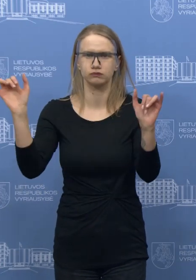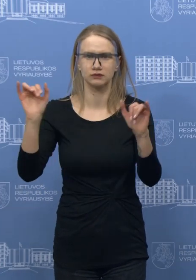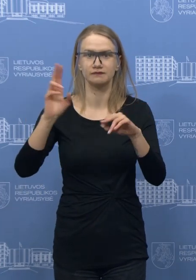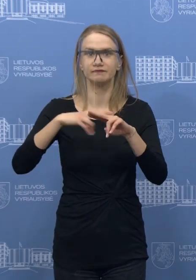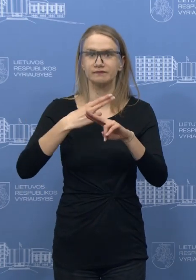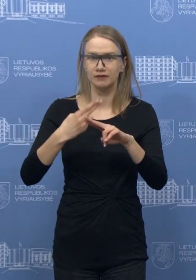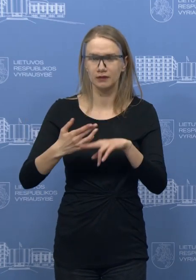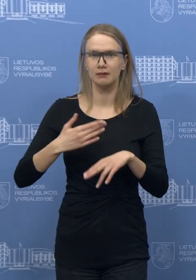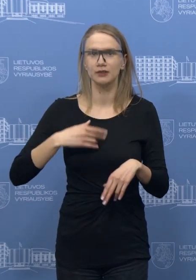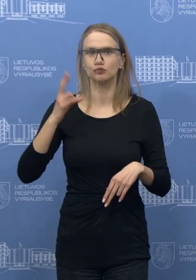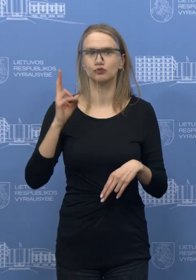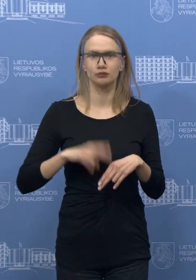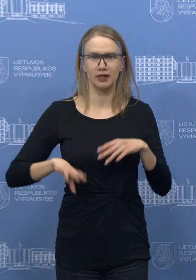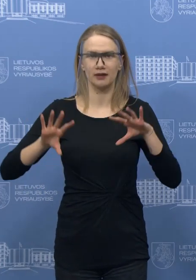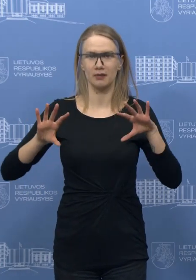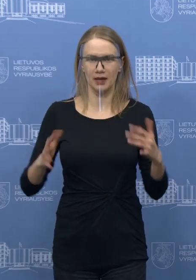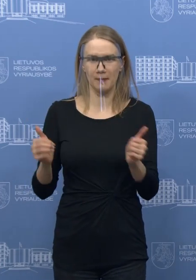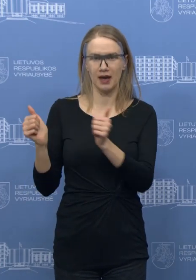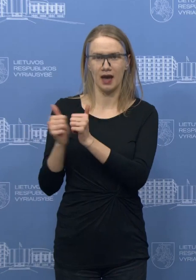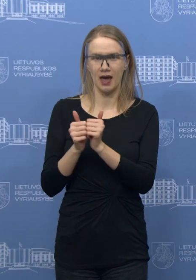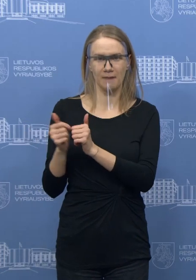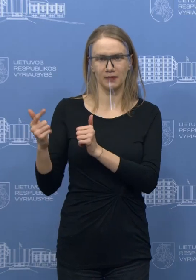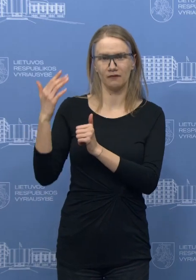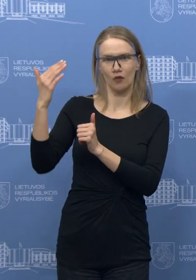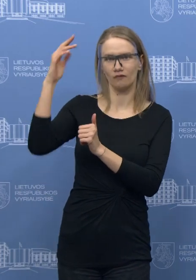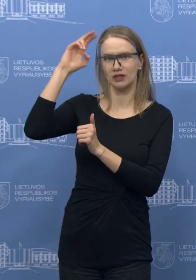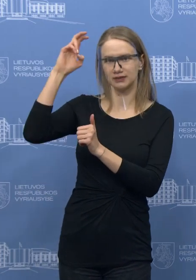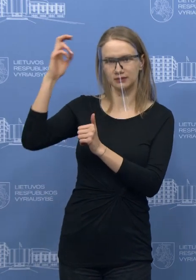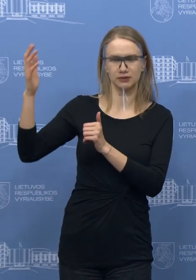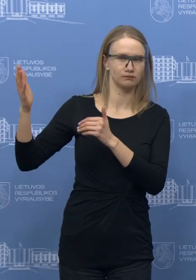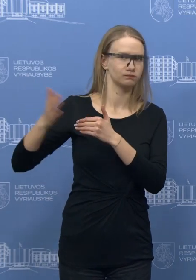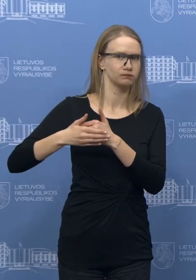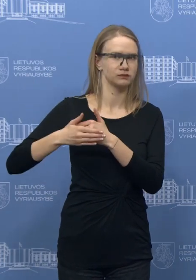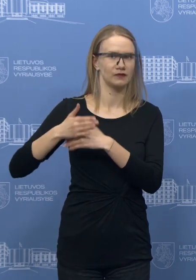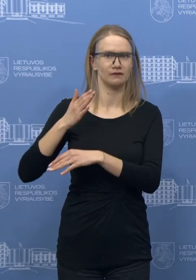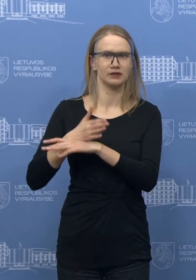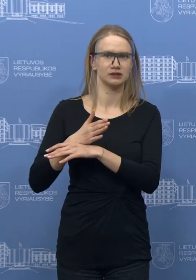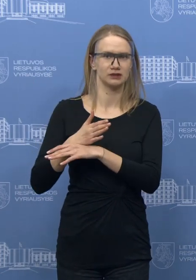užsidaryti nuo mūsų kaimininės valstybės, kalbant apie sausumos transportą.